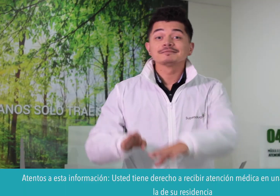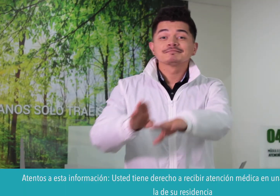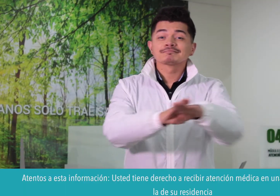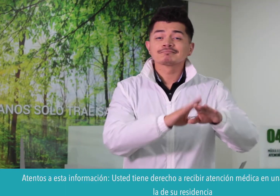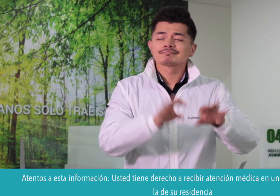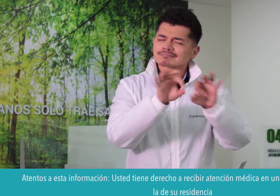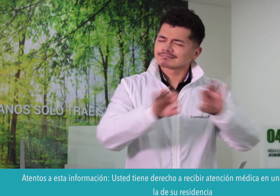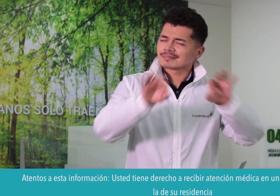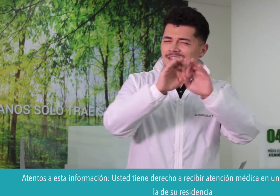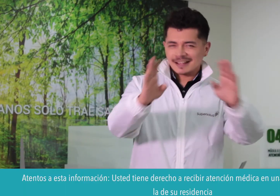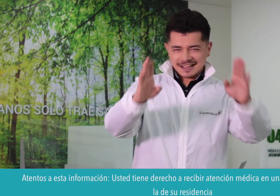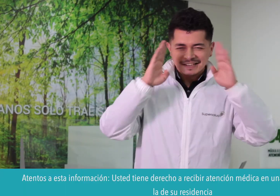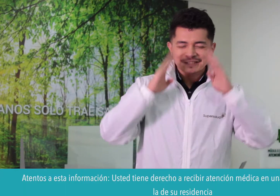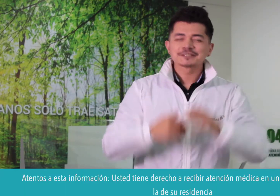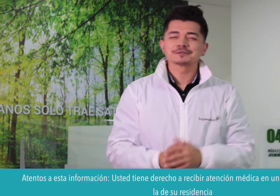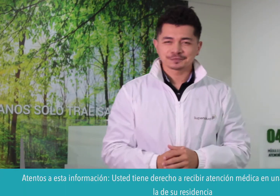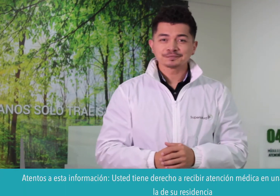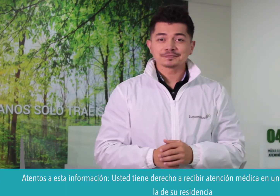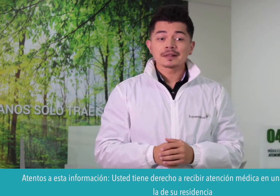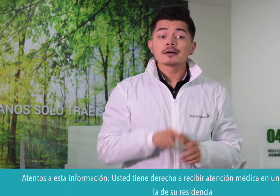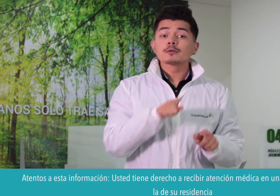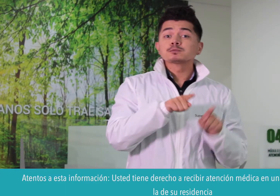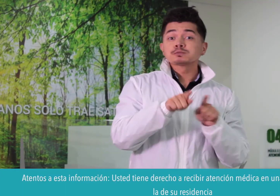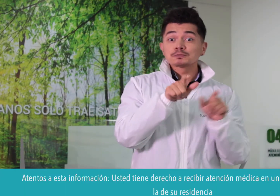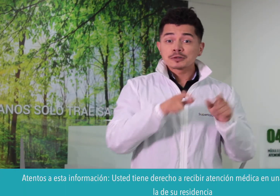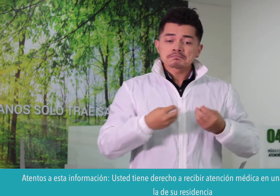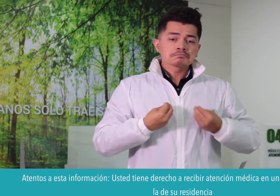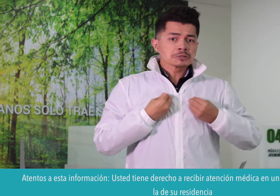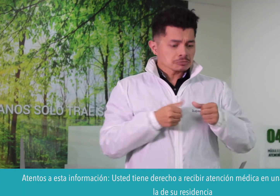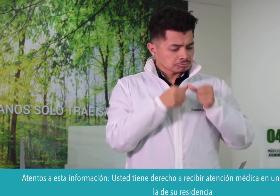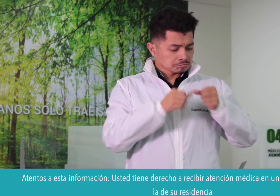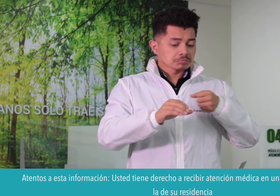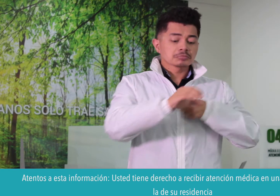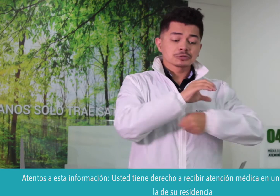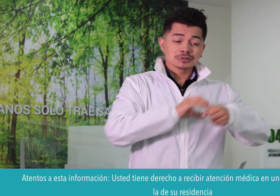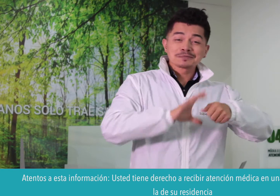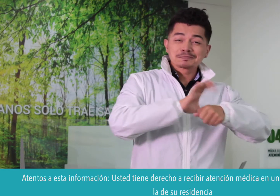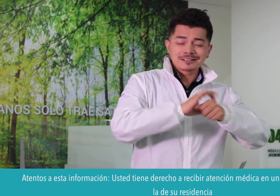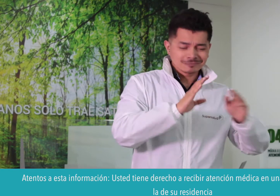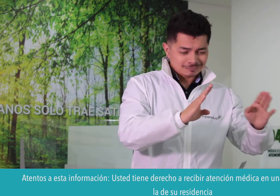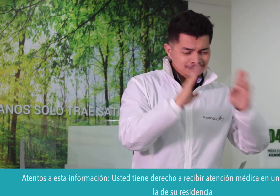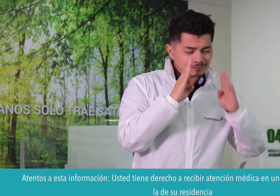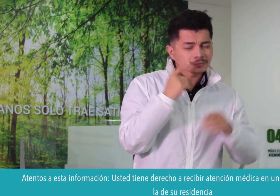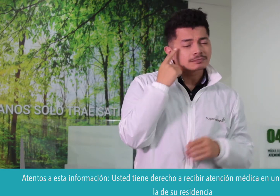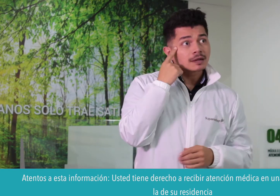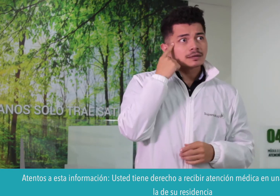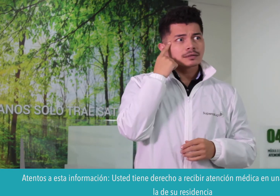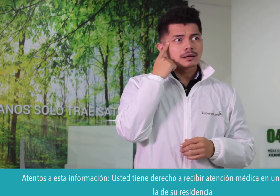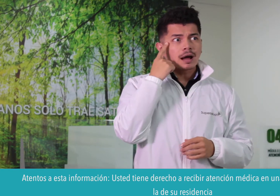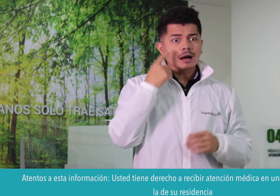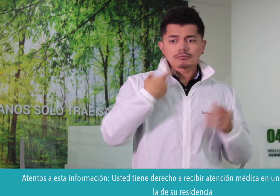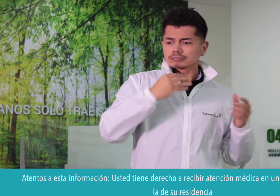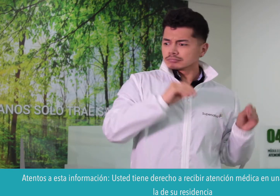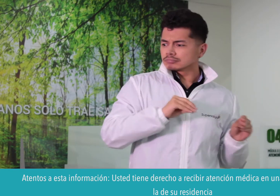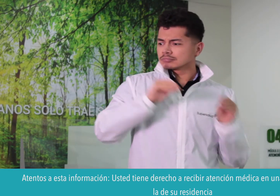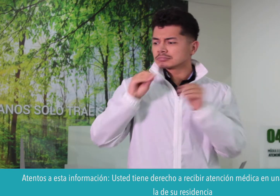a esta información usted tiene derecho a recibir atención médica en una ciudad diferente a la de su